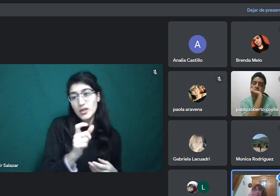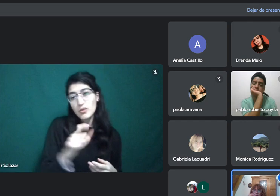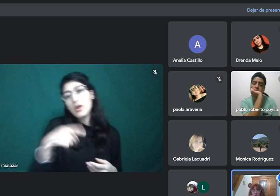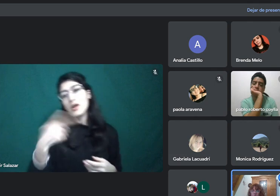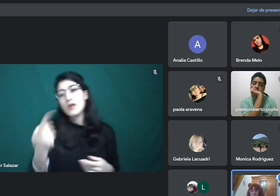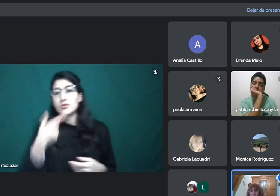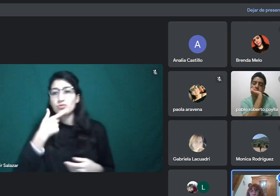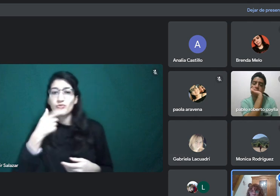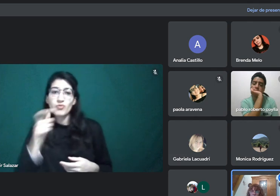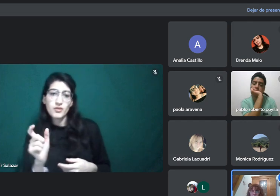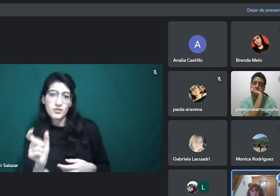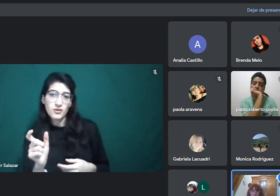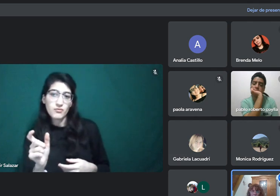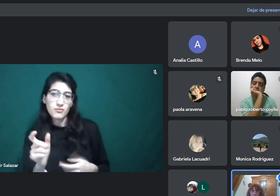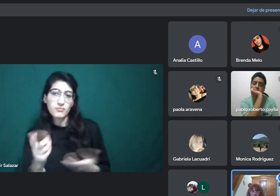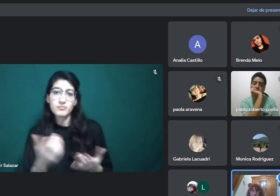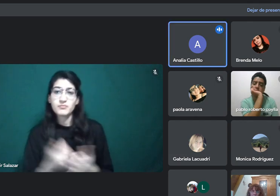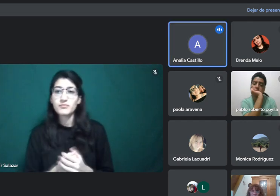¿qué son?